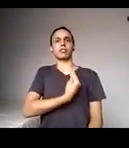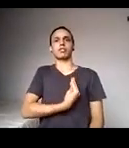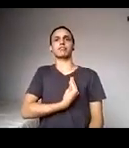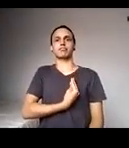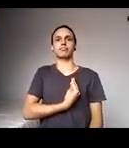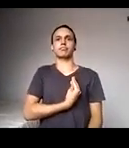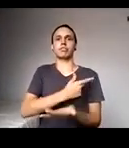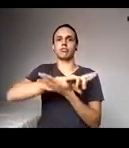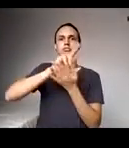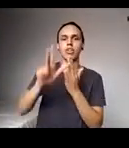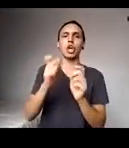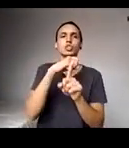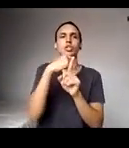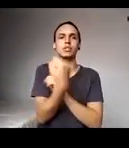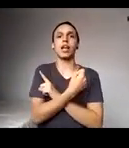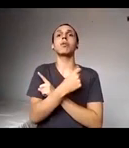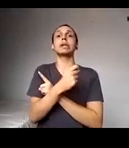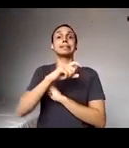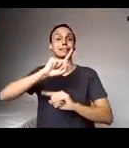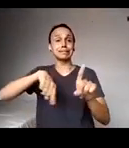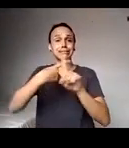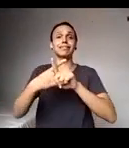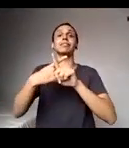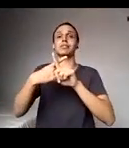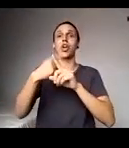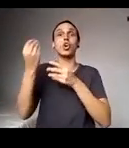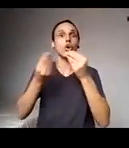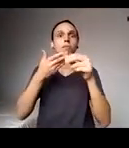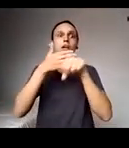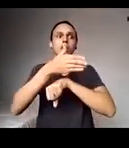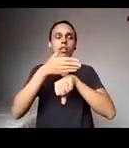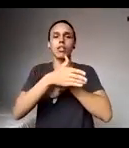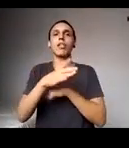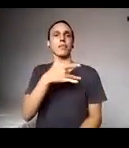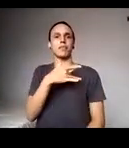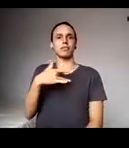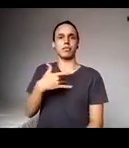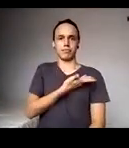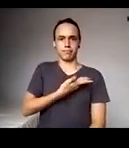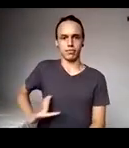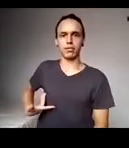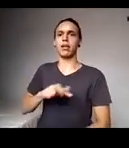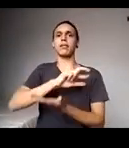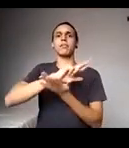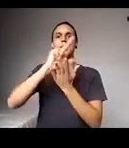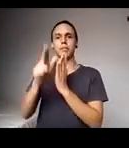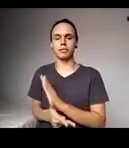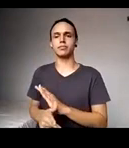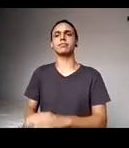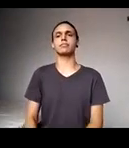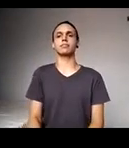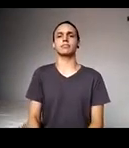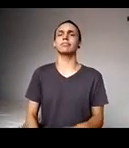instrumentos públicos, sejam da saúde, educação e assistência social. Então, acho que esse, sim, eu tenho um grande